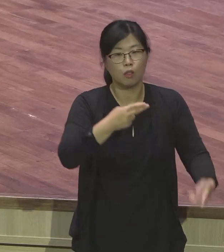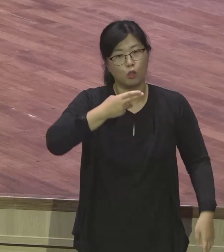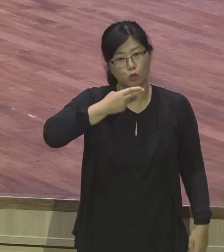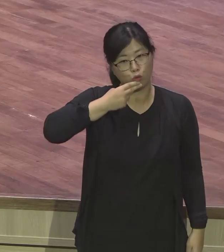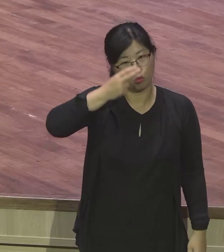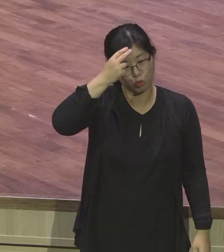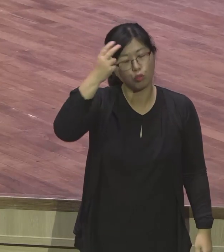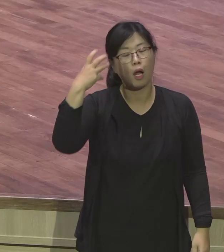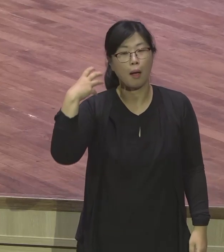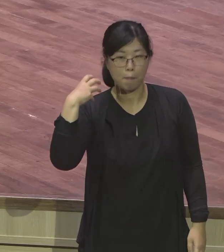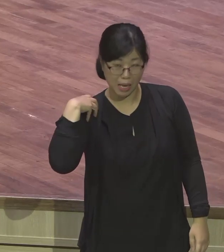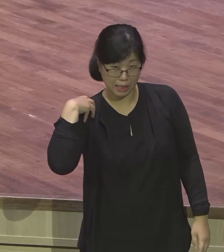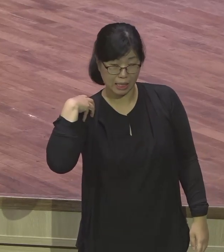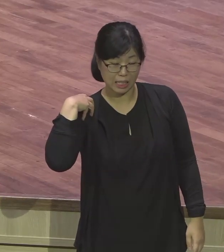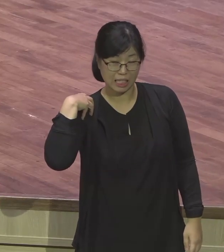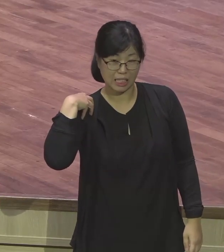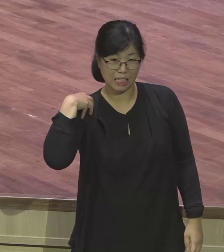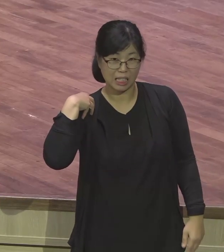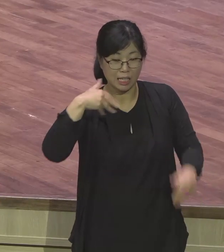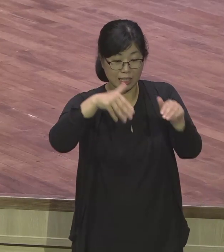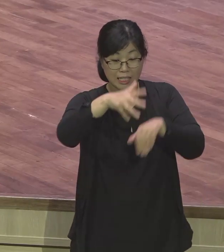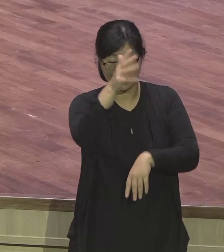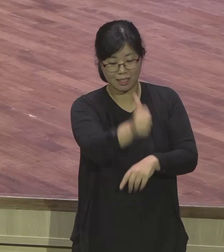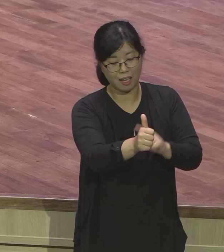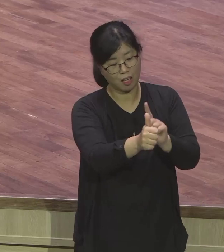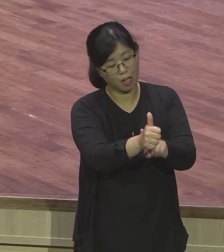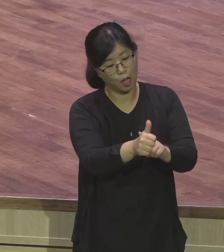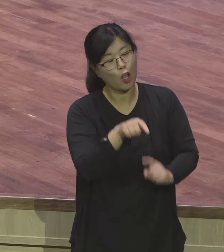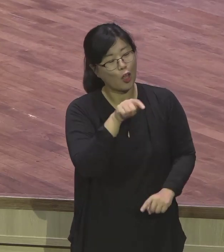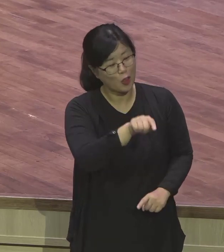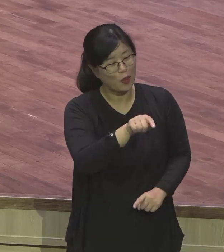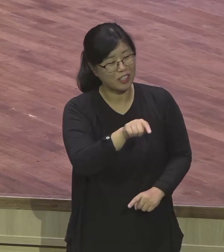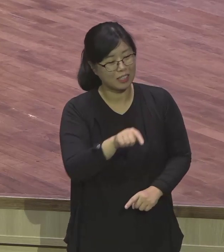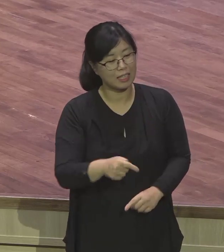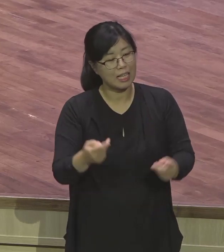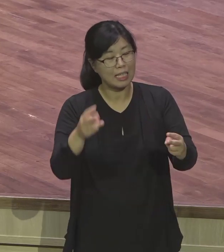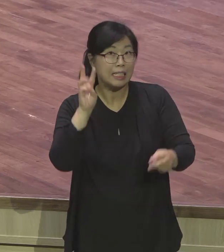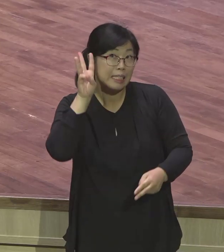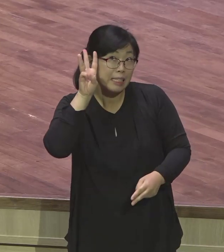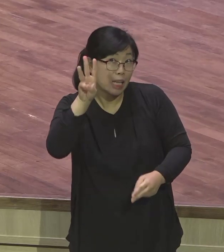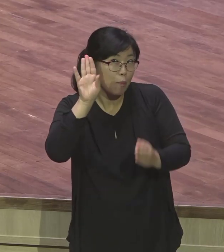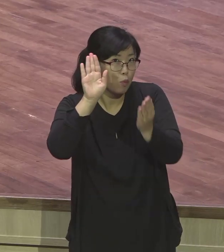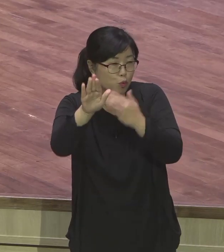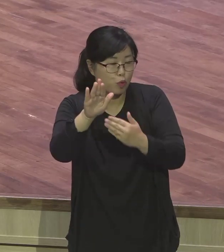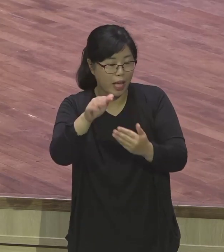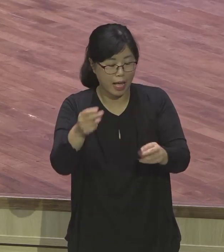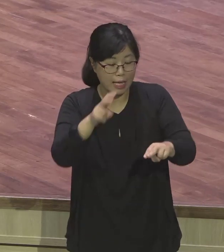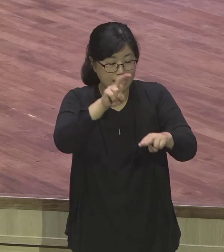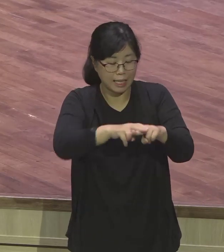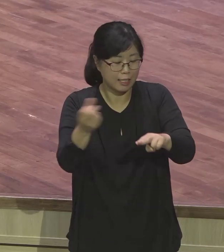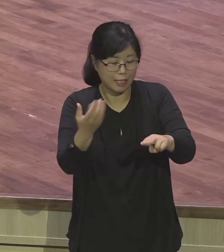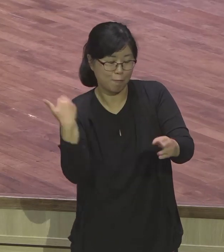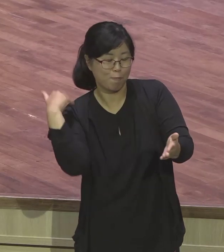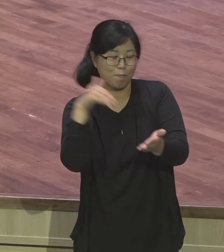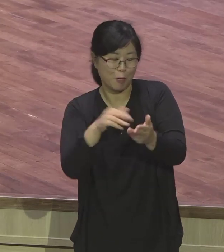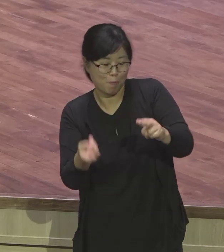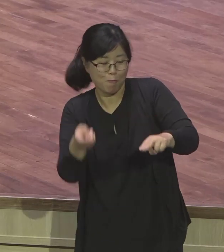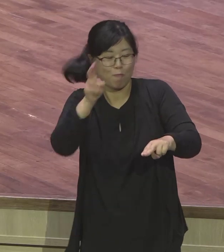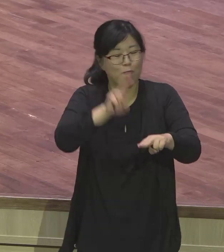관원장은 3일 후에 복귀된다는 뜻이고 아주 좋은 꿈입니다. 떡 굽은